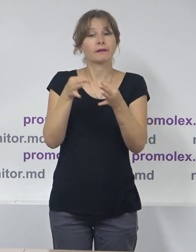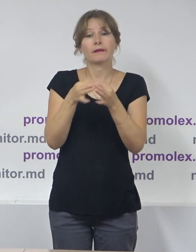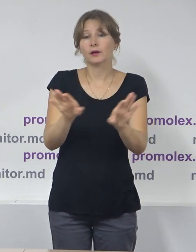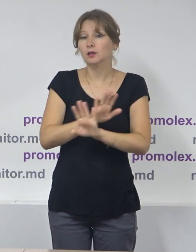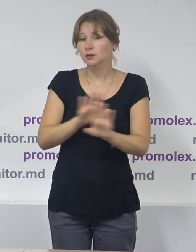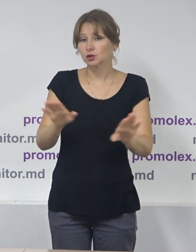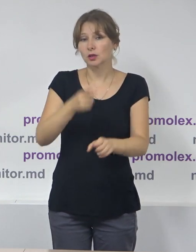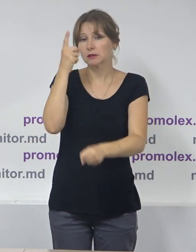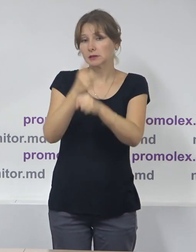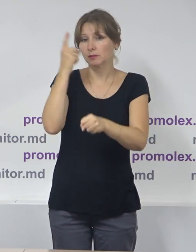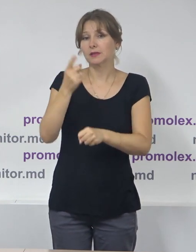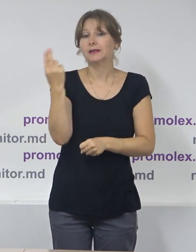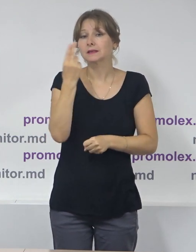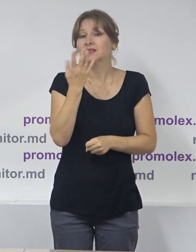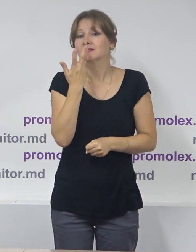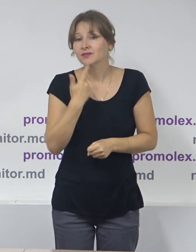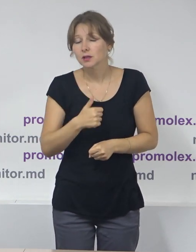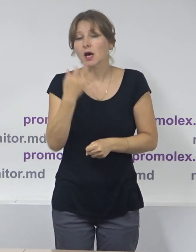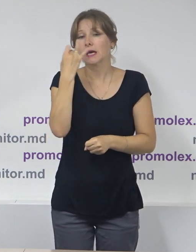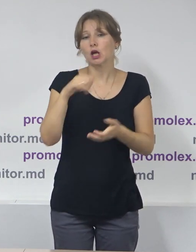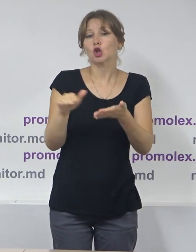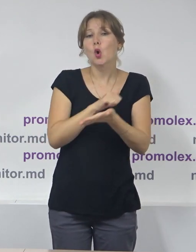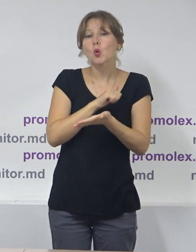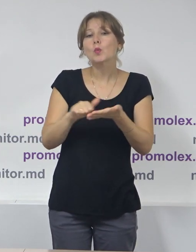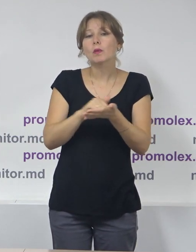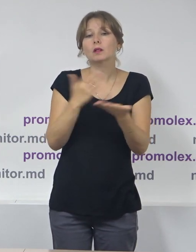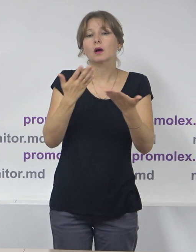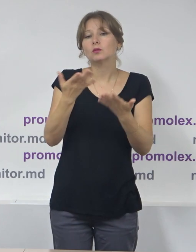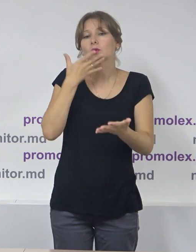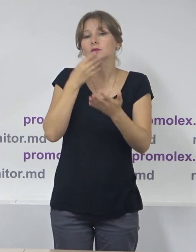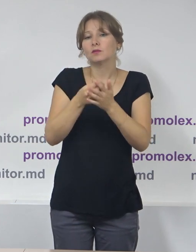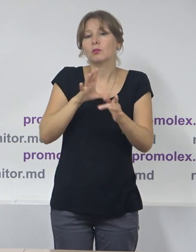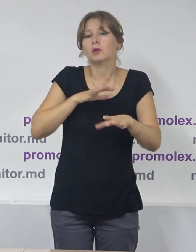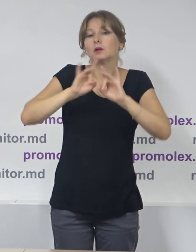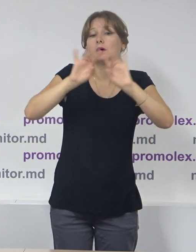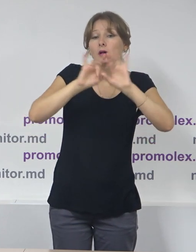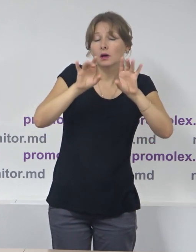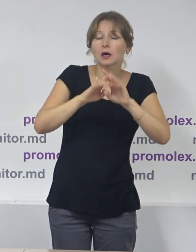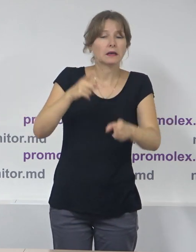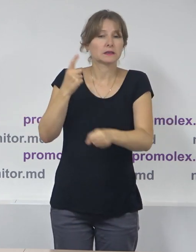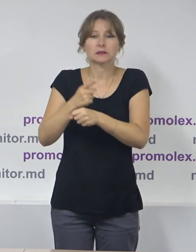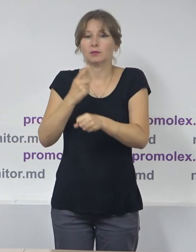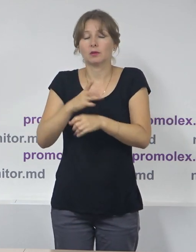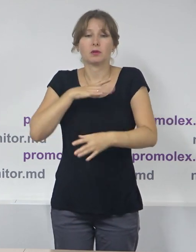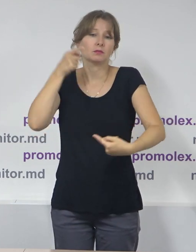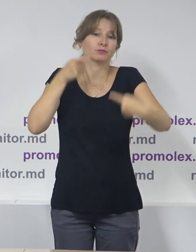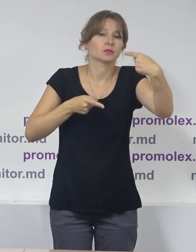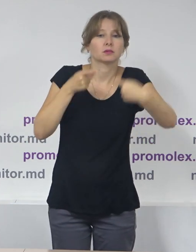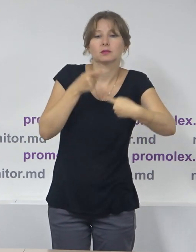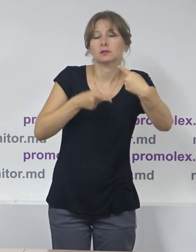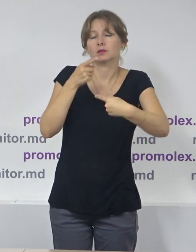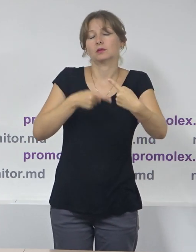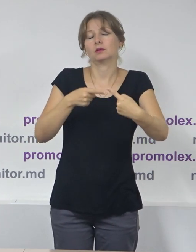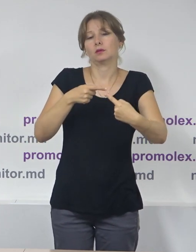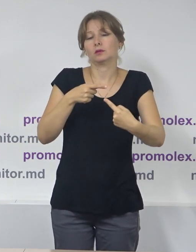difuzieze materialele menționate și desigur că acest lucru a strămit anumite discuții și dezbatere atât în spațiu public cât